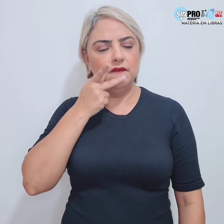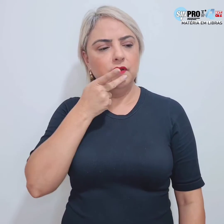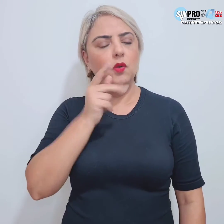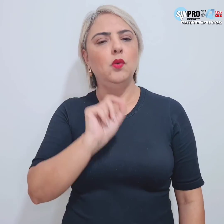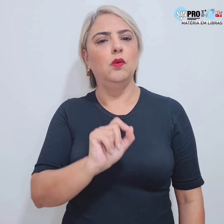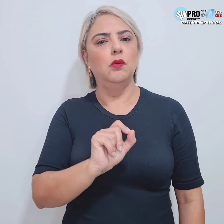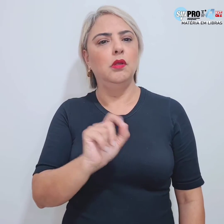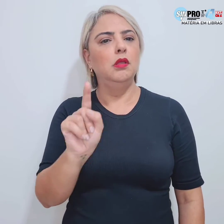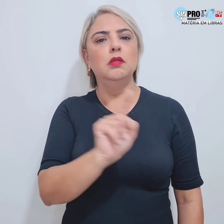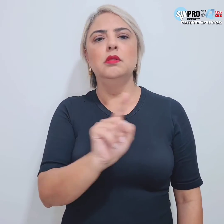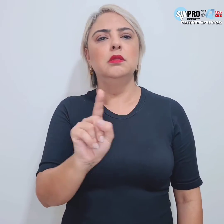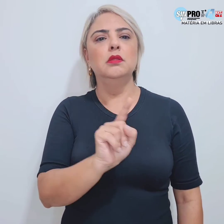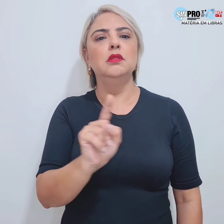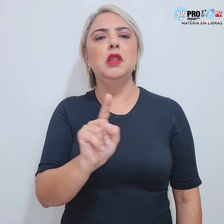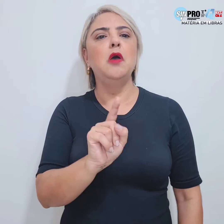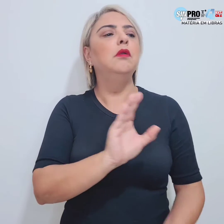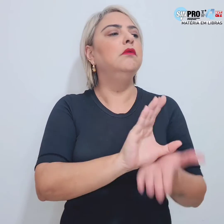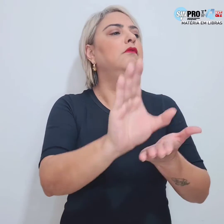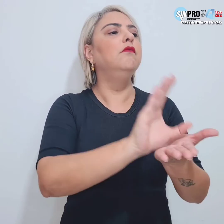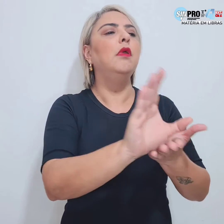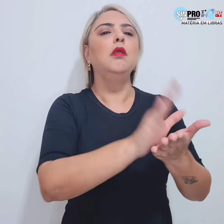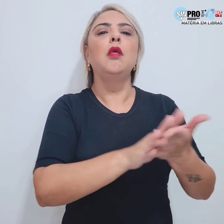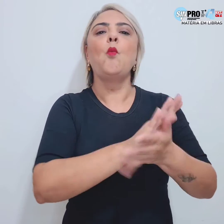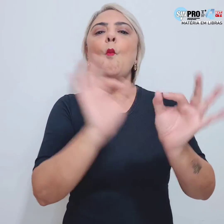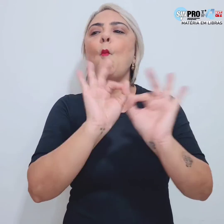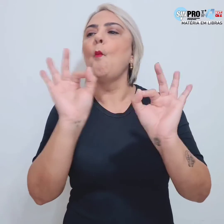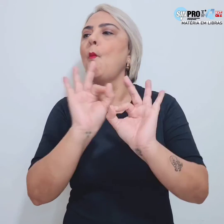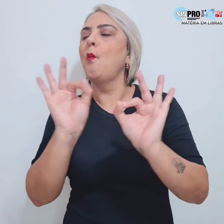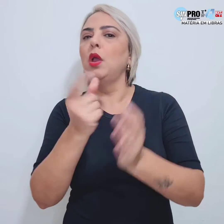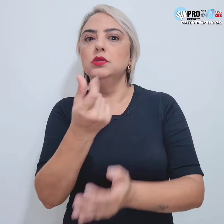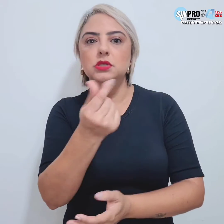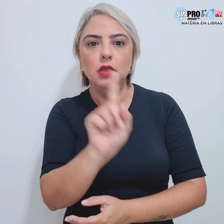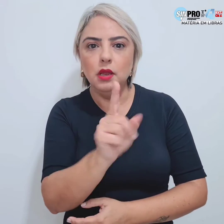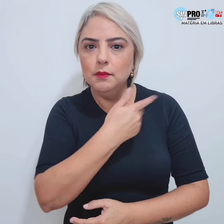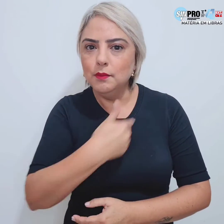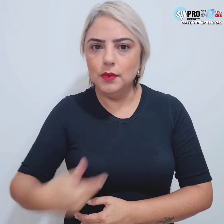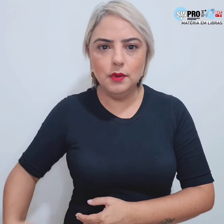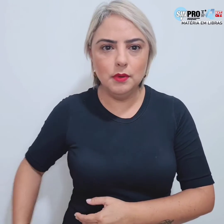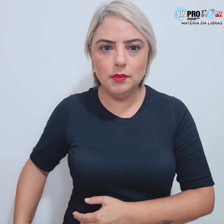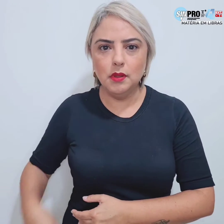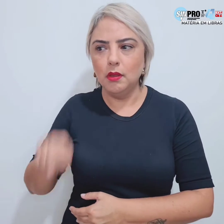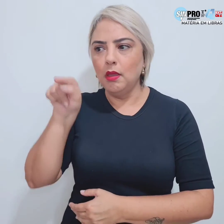que não irá investir o dinheiro público em empresinhas.